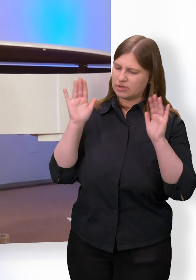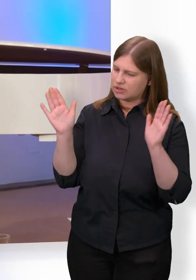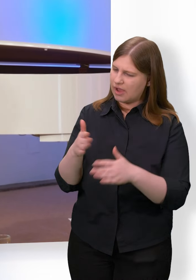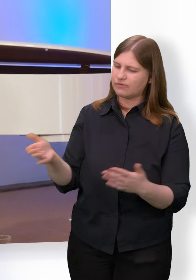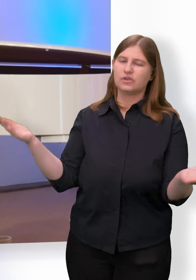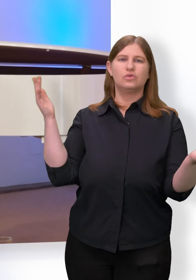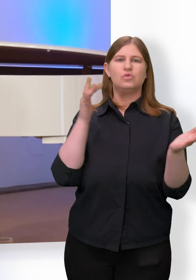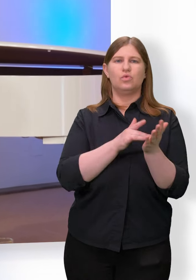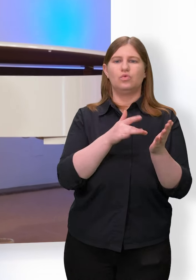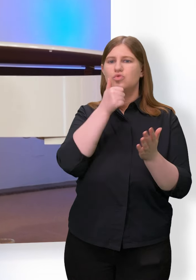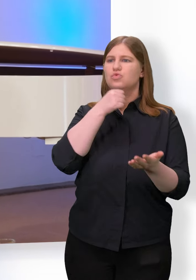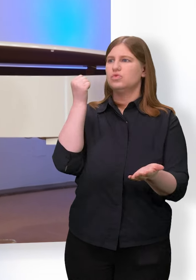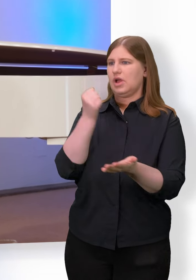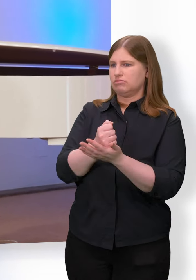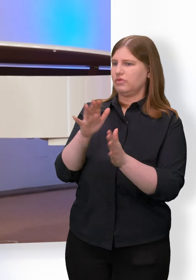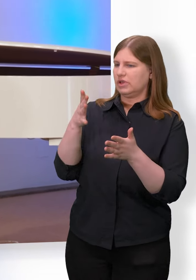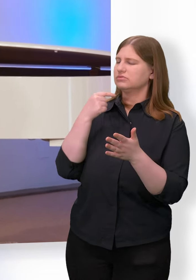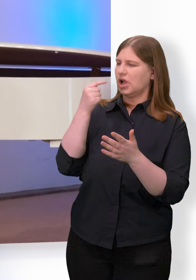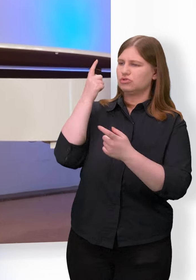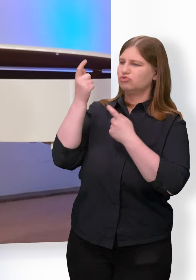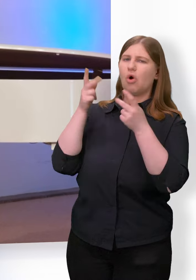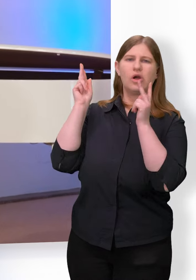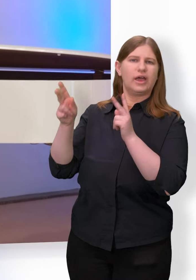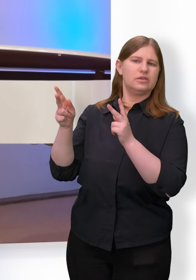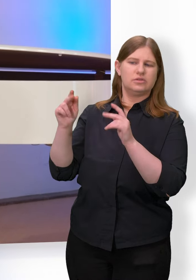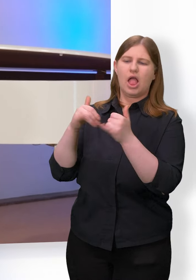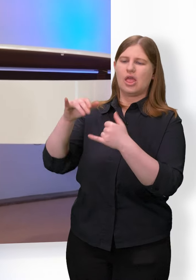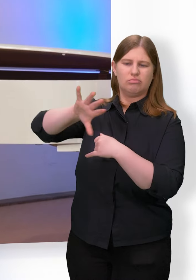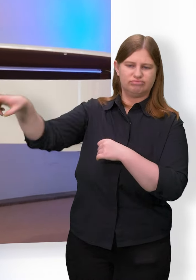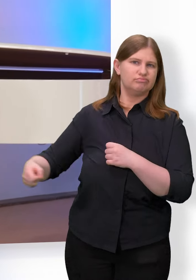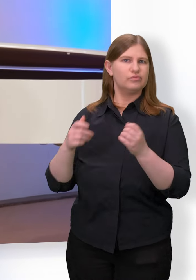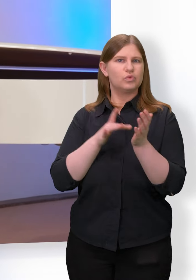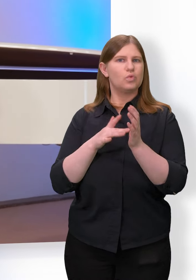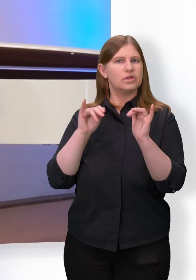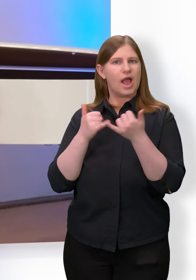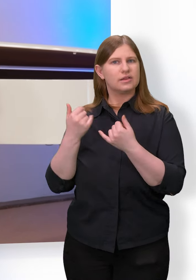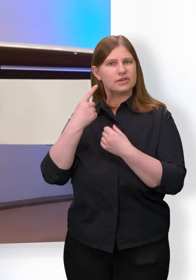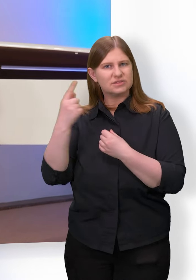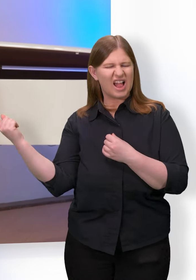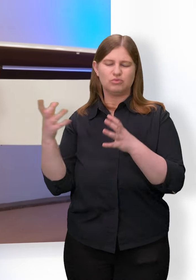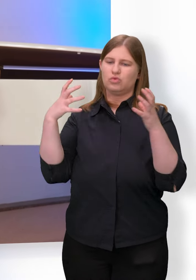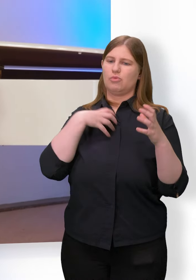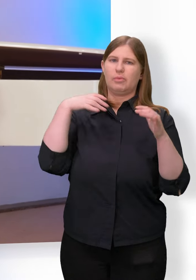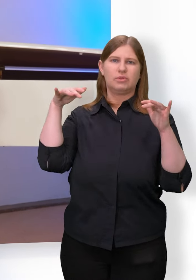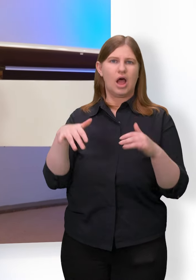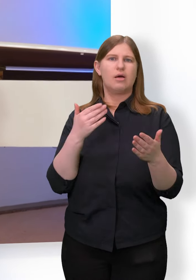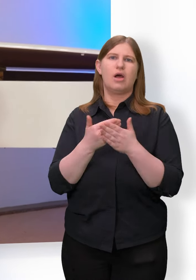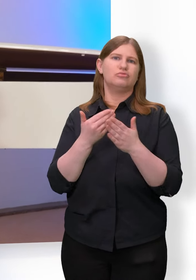weil Jugendamt vielleicht sorgerecht entsorgen hat von Eltern, weil Eltern selber so große Probleme haben, mit dem eigenen Leben klarzukommen,